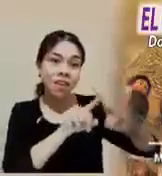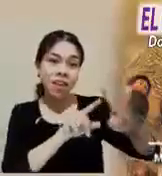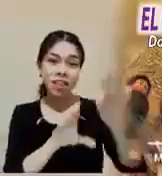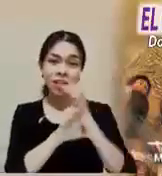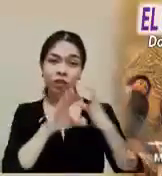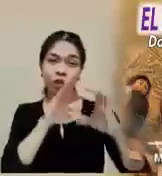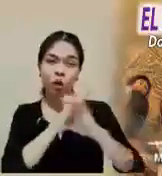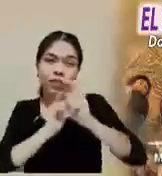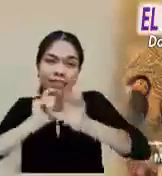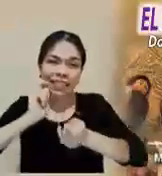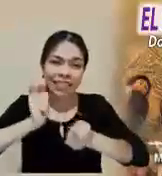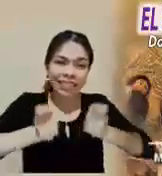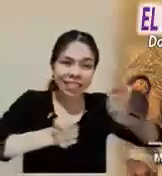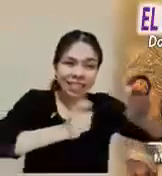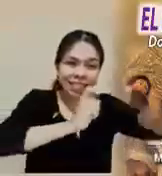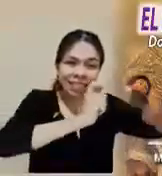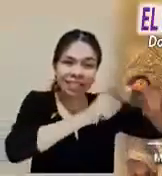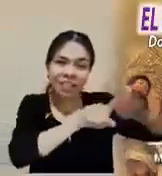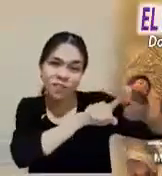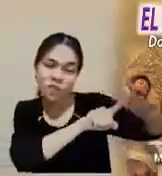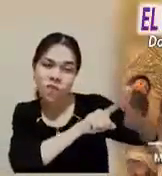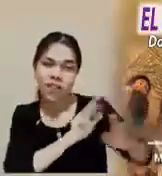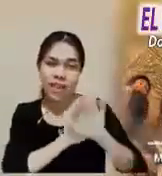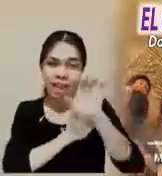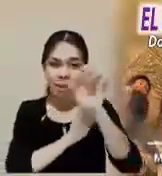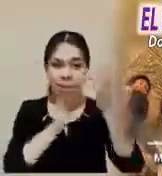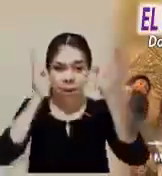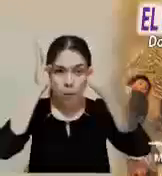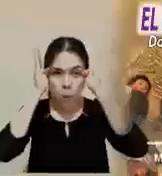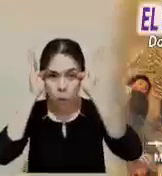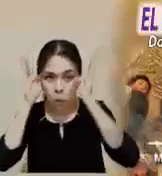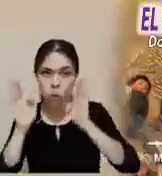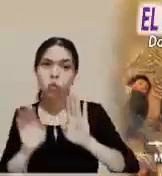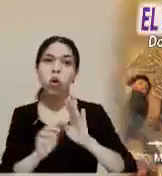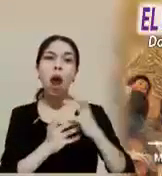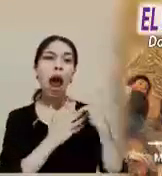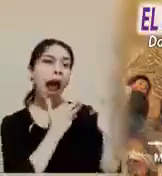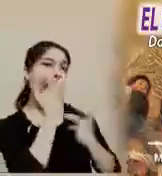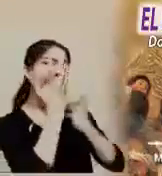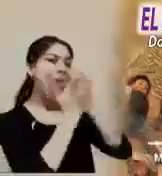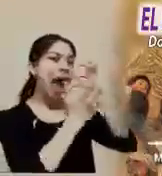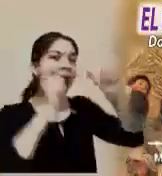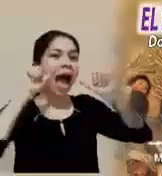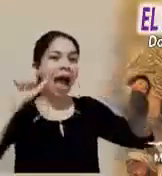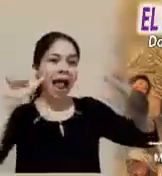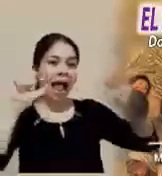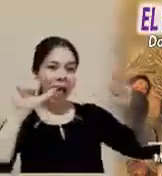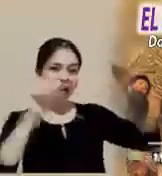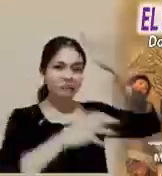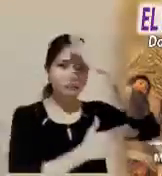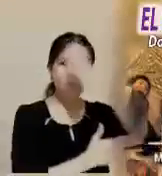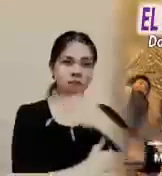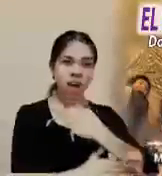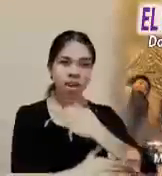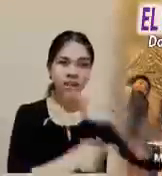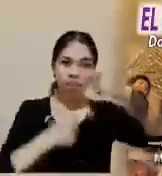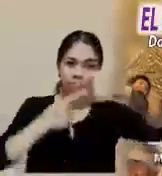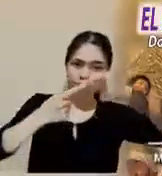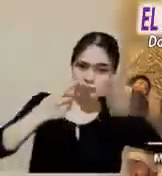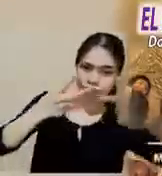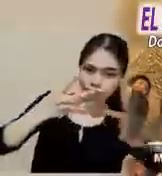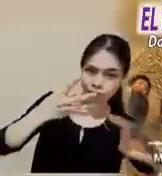intención. Desde el burrito que nadie ha montado hasta las alabanzas bíblicas y la oposición de los fariseos.